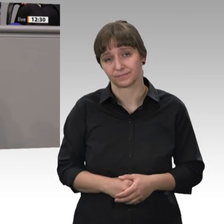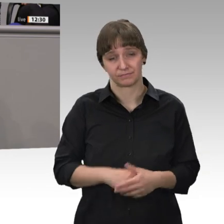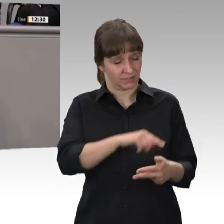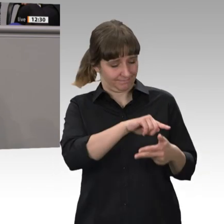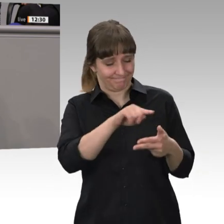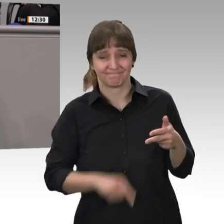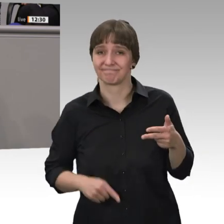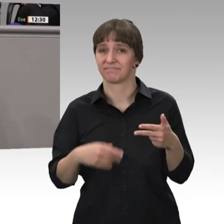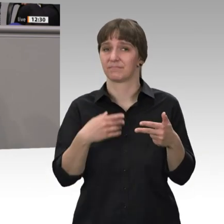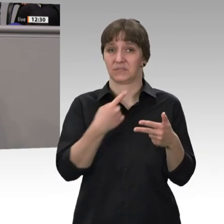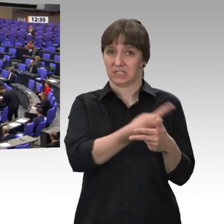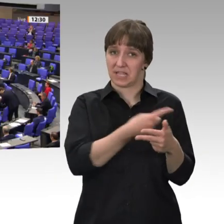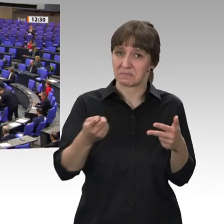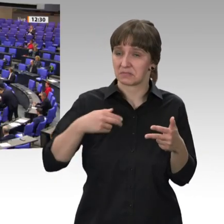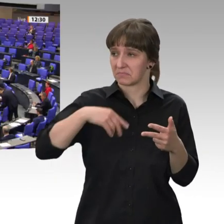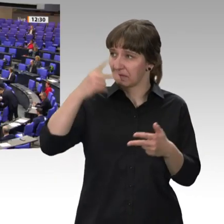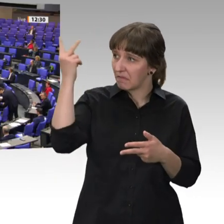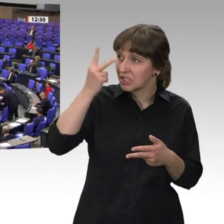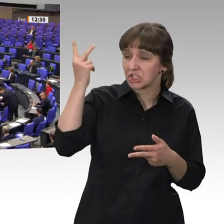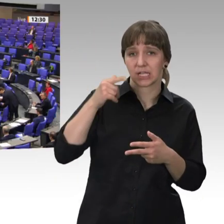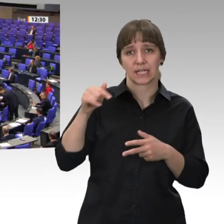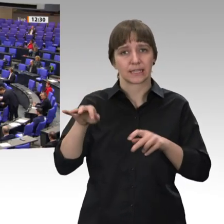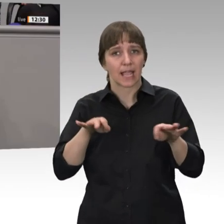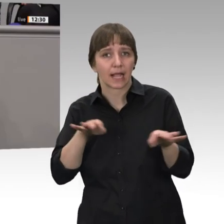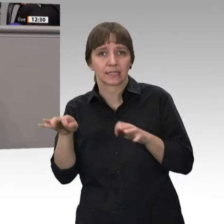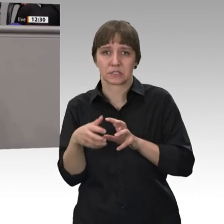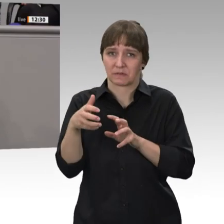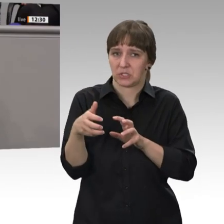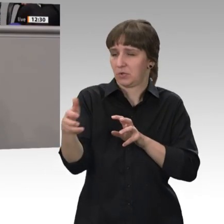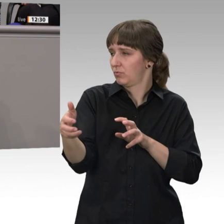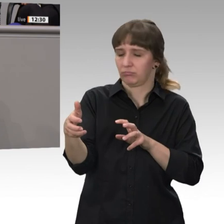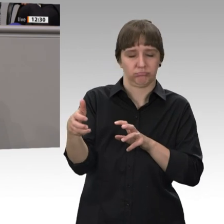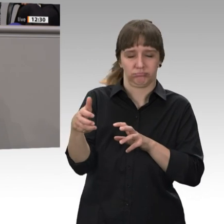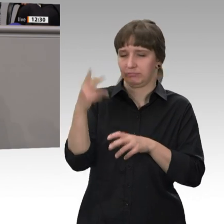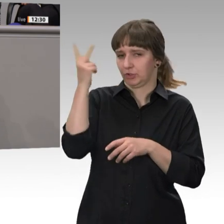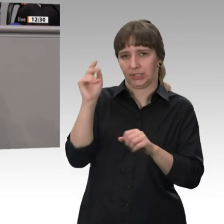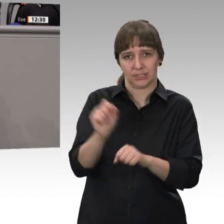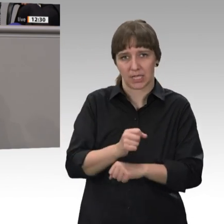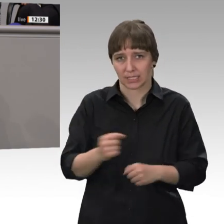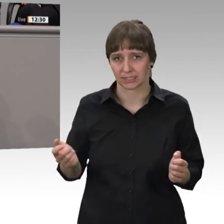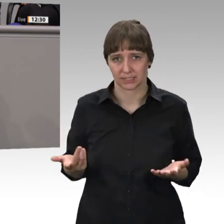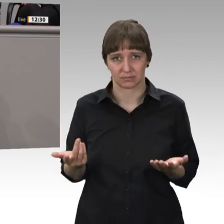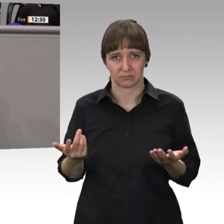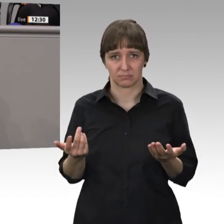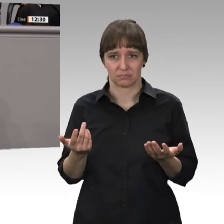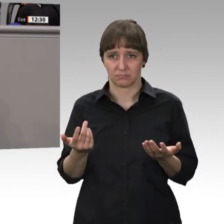kein Verständnis für taktische Verzögerung und das Argument, für die Grundrente sei gerade mal kein Geld da.